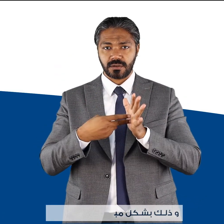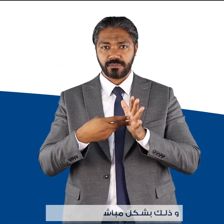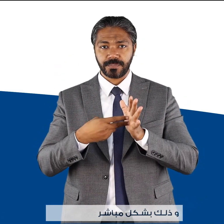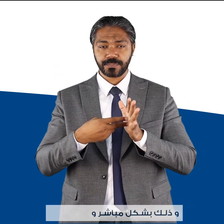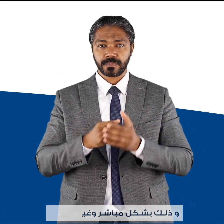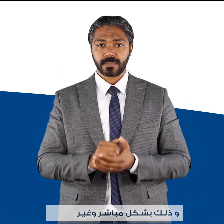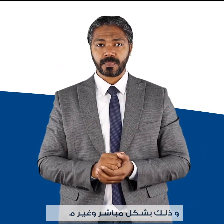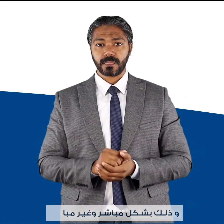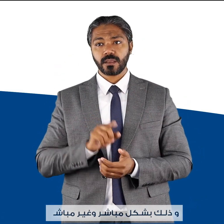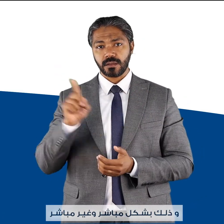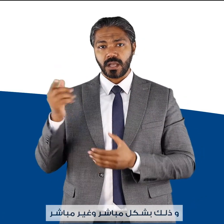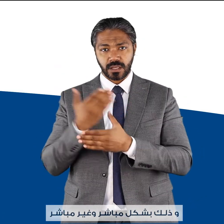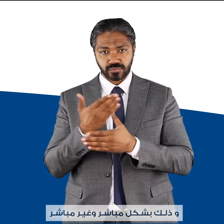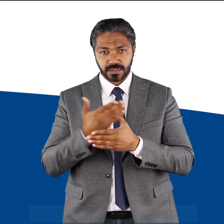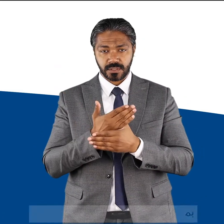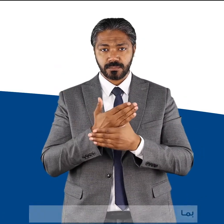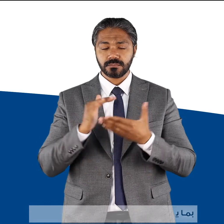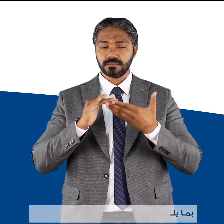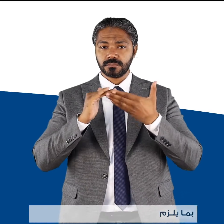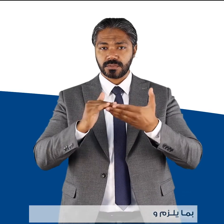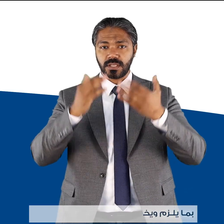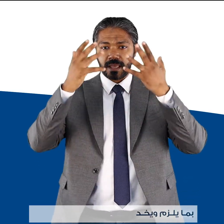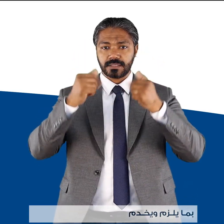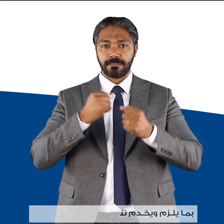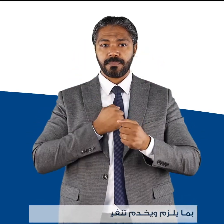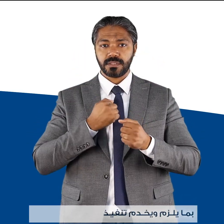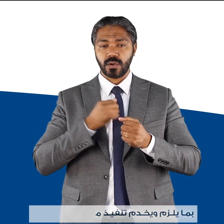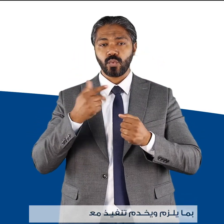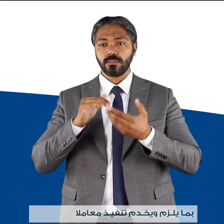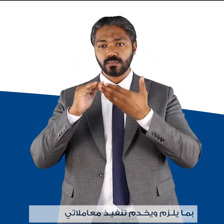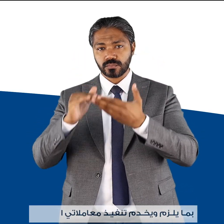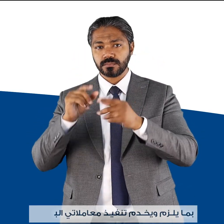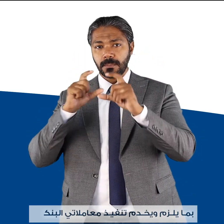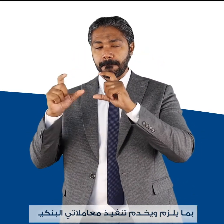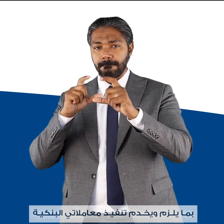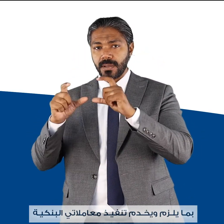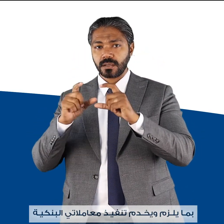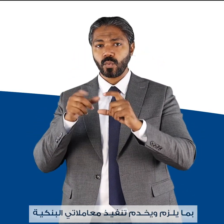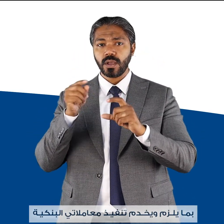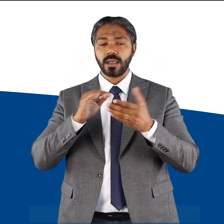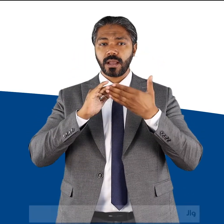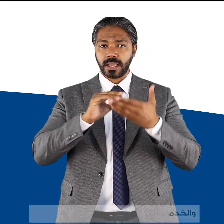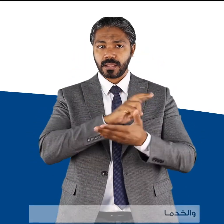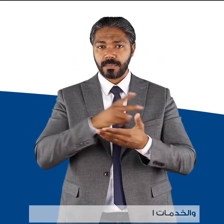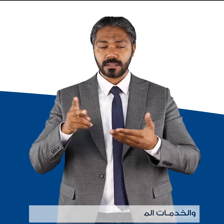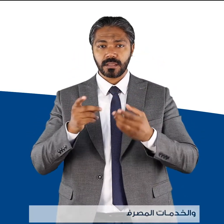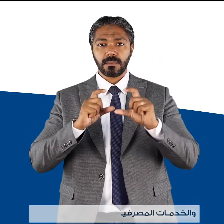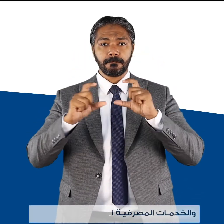مباشر وغير مباشر بما يلزم ويخدم تنفيذ معاملات البنكية والخدمات المصرفية